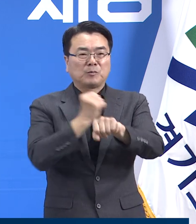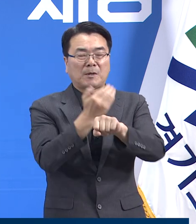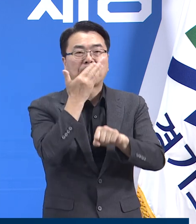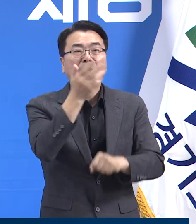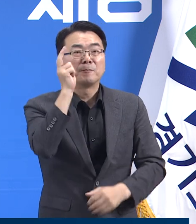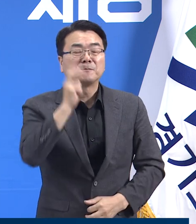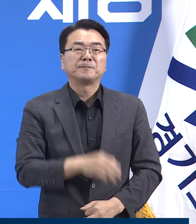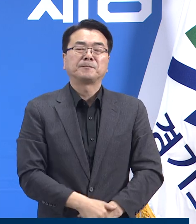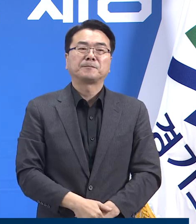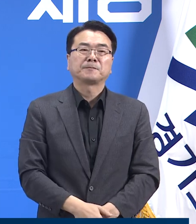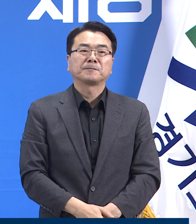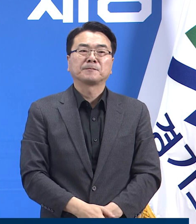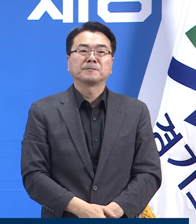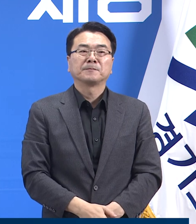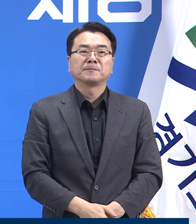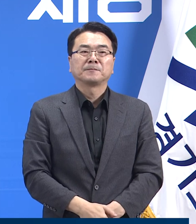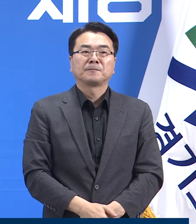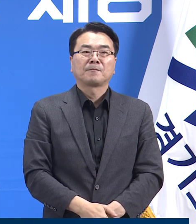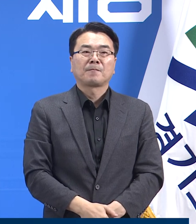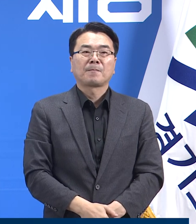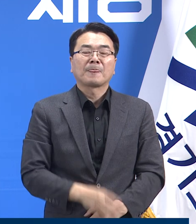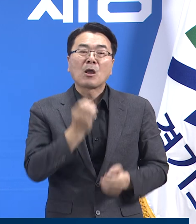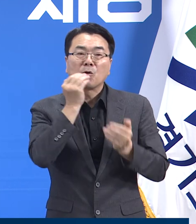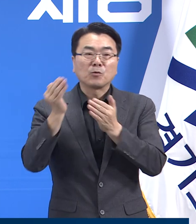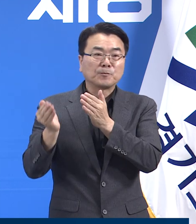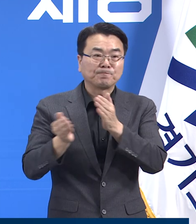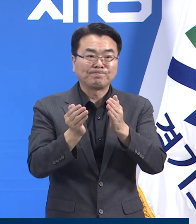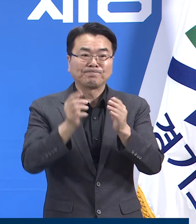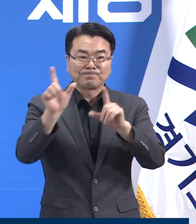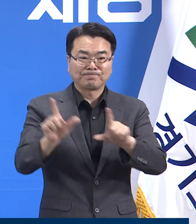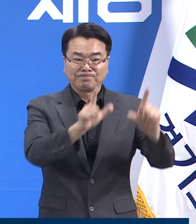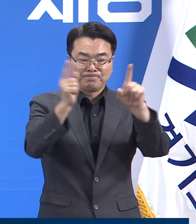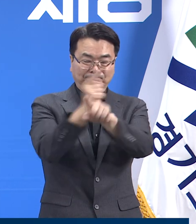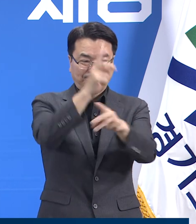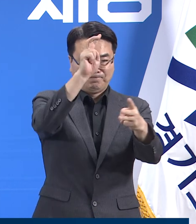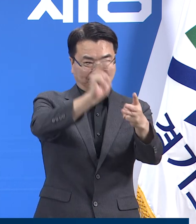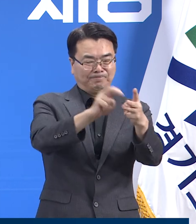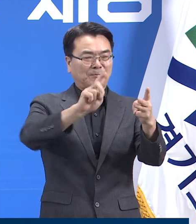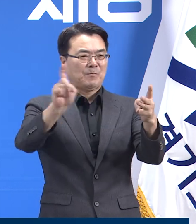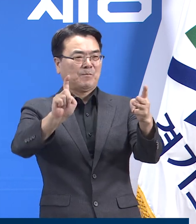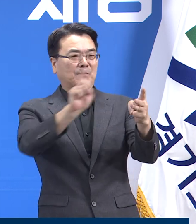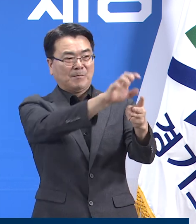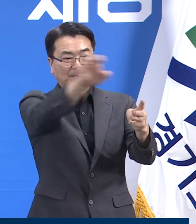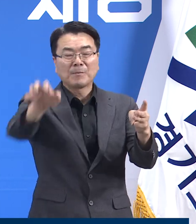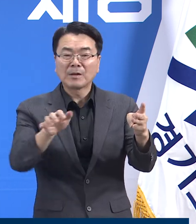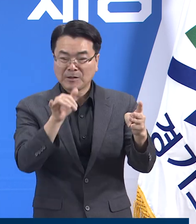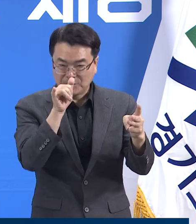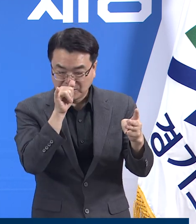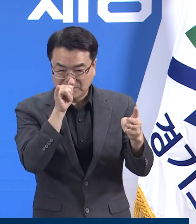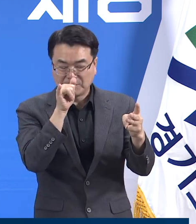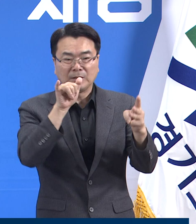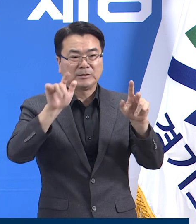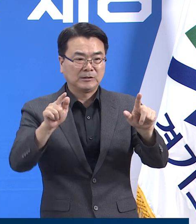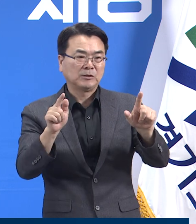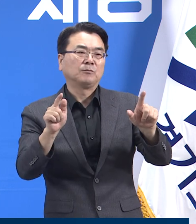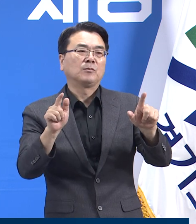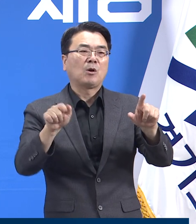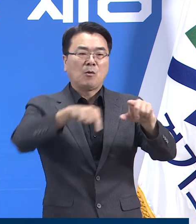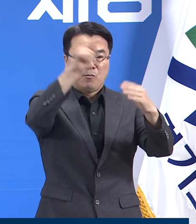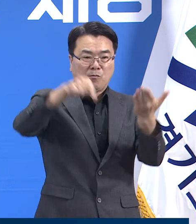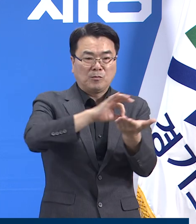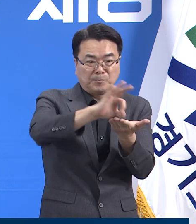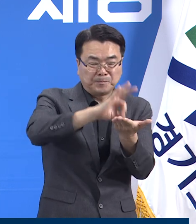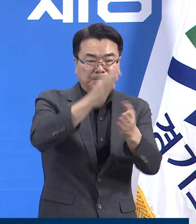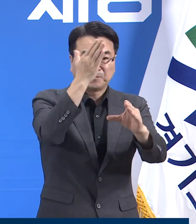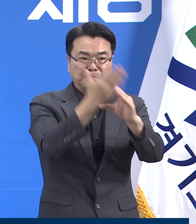도에서 운영하는 총 10개의 생활치료센터에는 8월 2일 18시 기준 1,897명이 입소해 현재